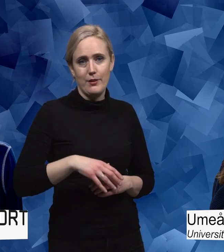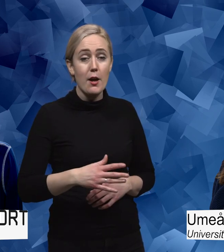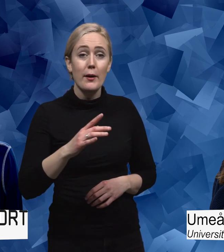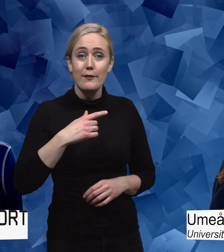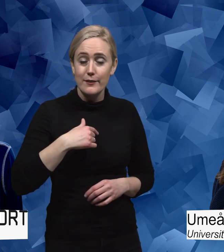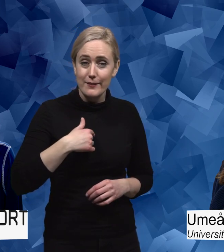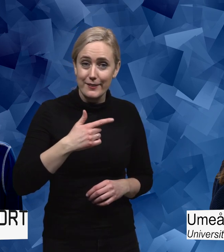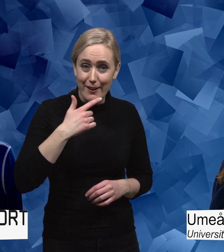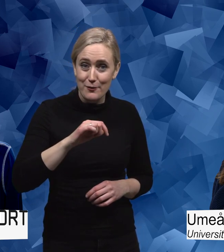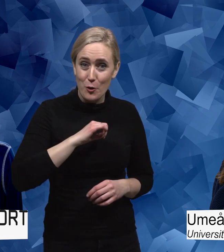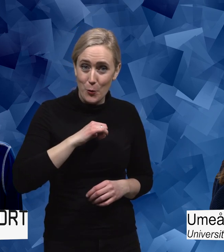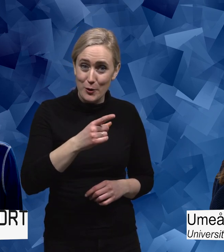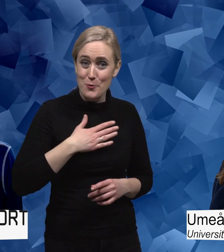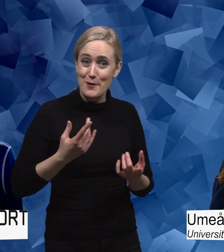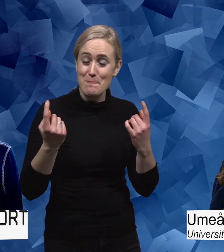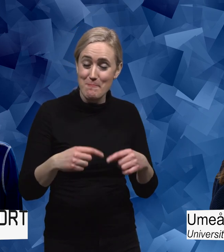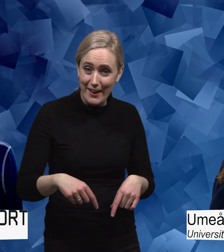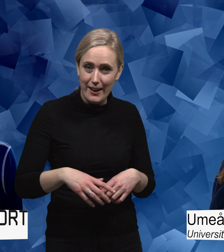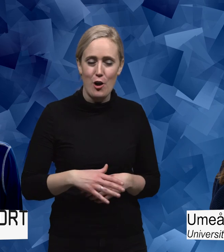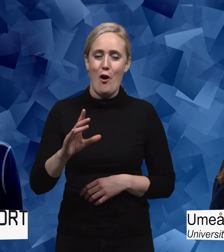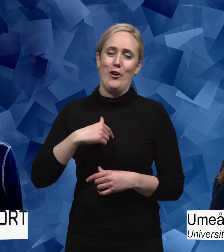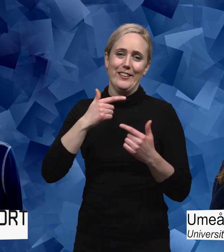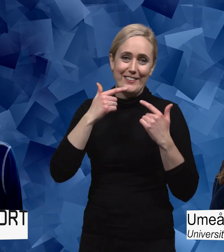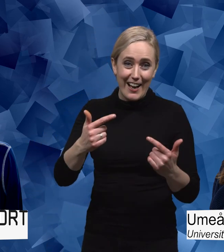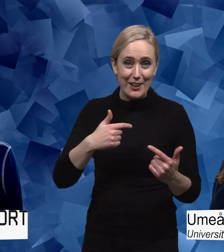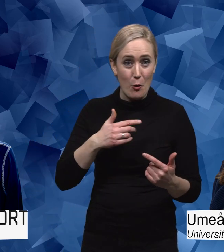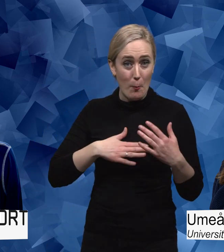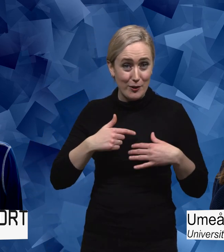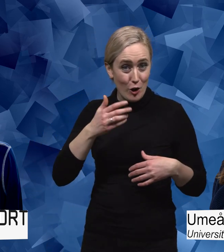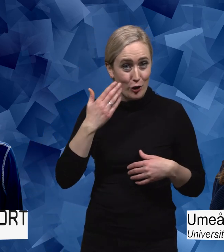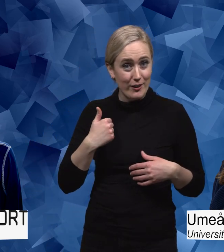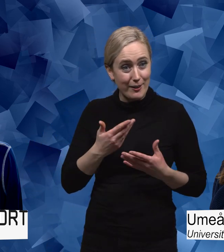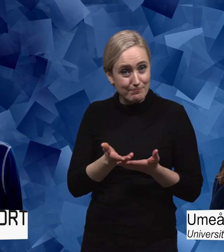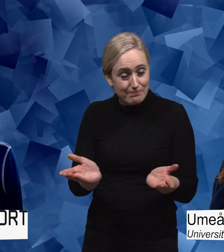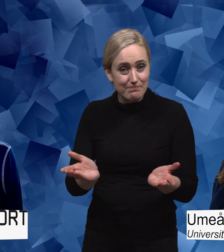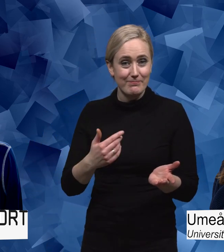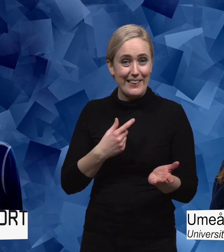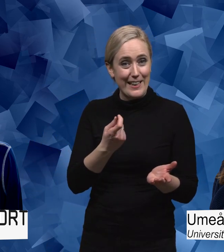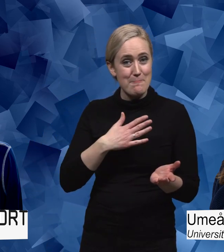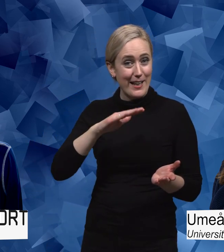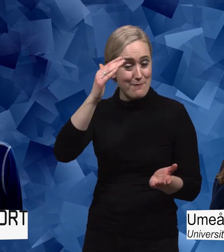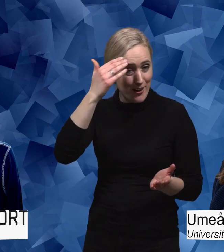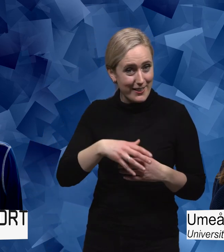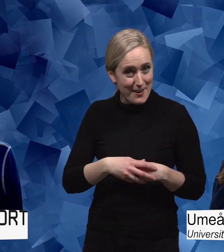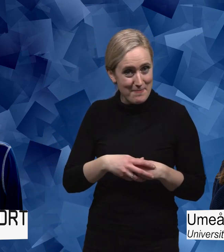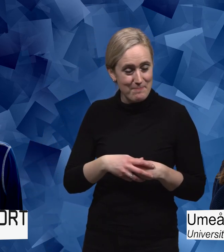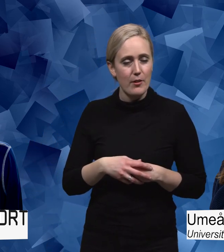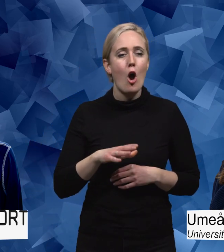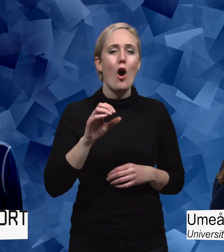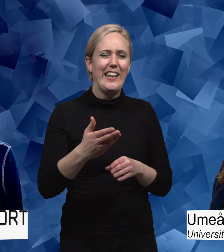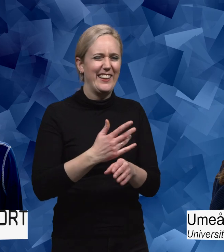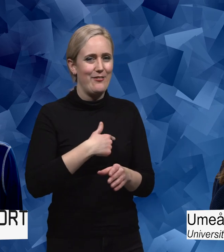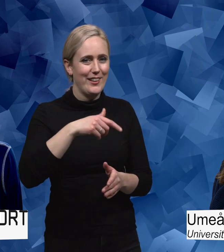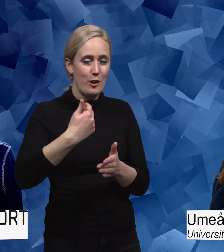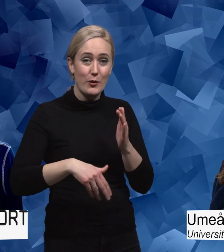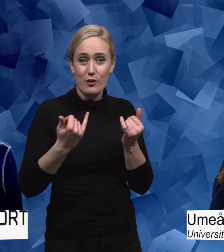roligt att du ville vara med. Ja, tack. Jag hoppas att jag kunnat dela med mig av lite av mina erfarenheter i varje fall. Innan vi avslutar för idag.